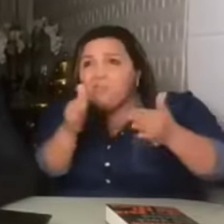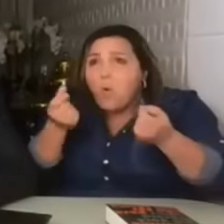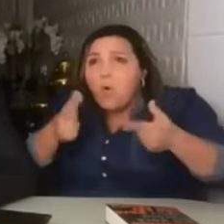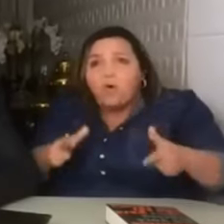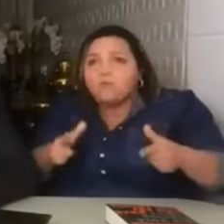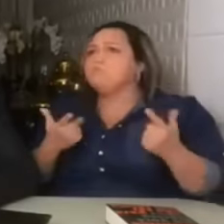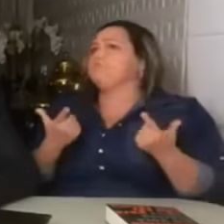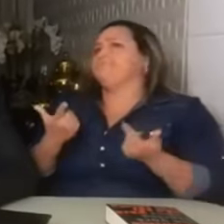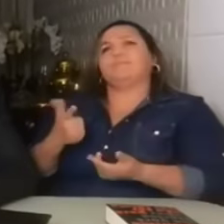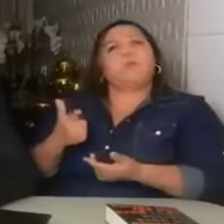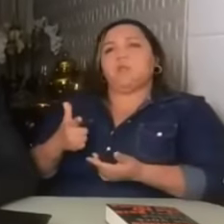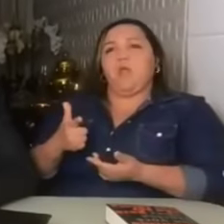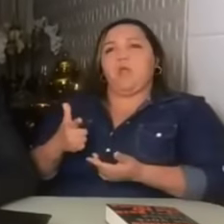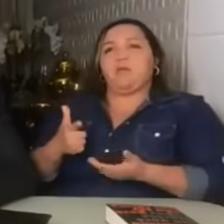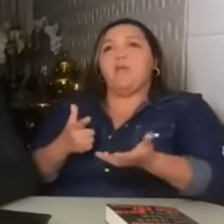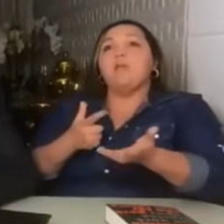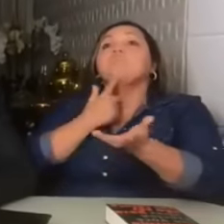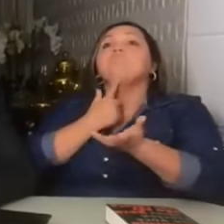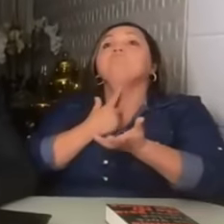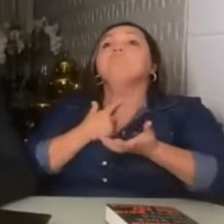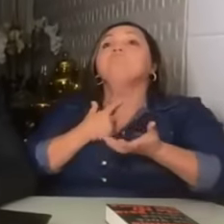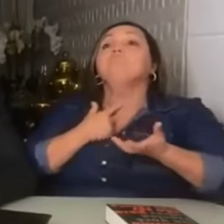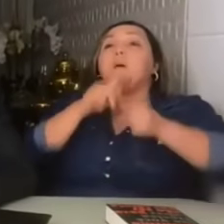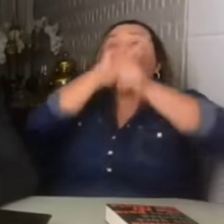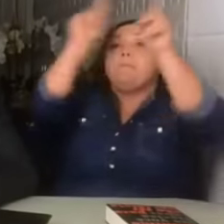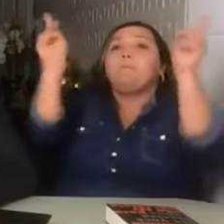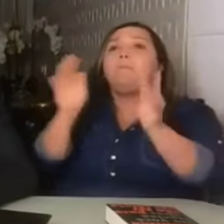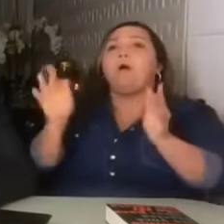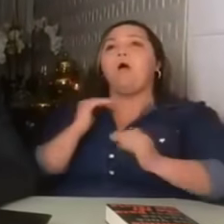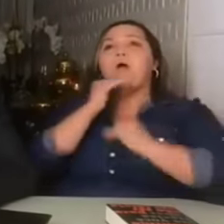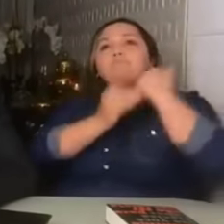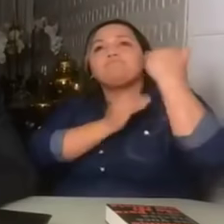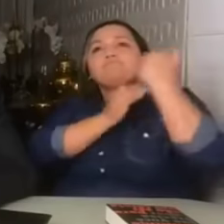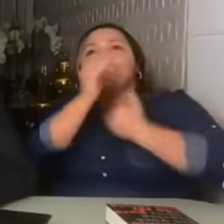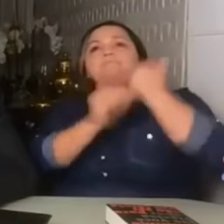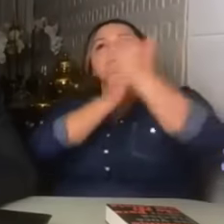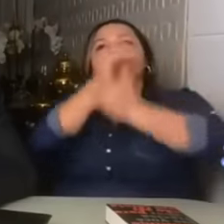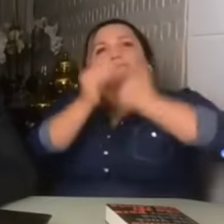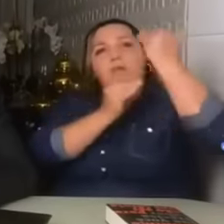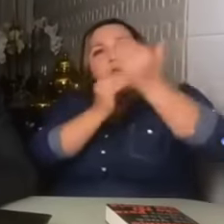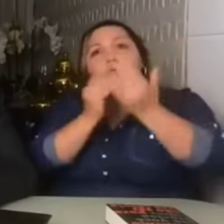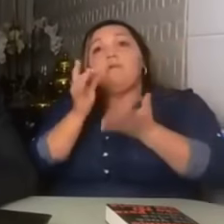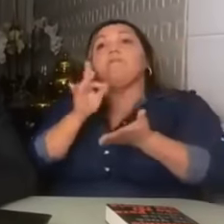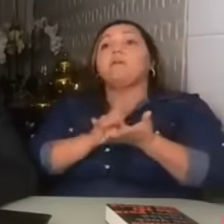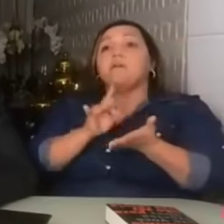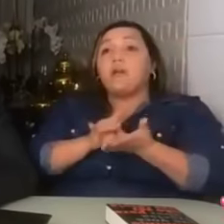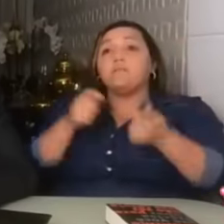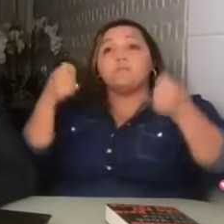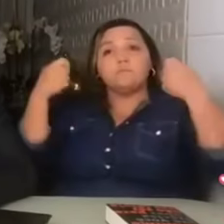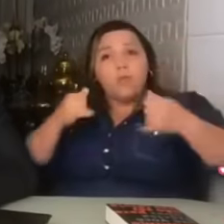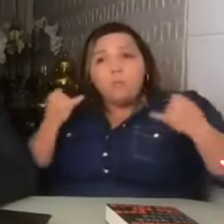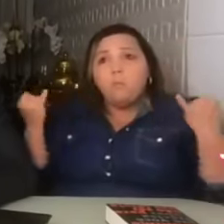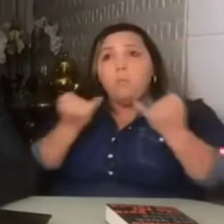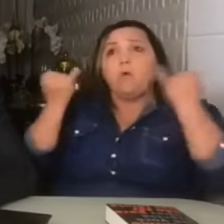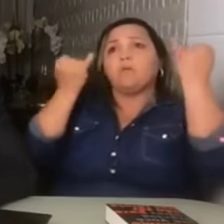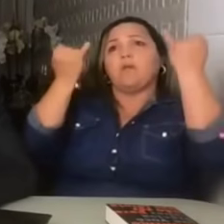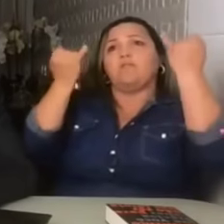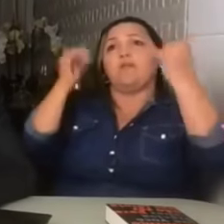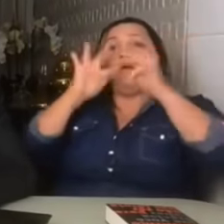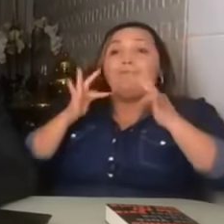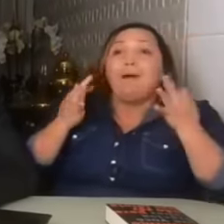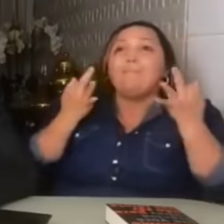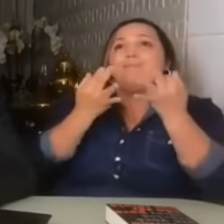quisermos realmente, a paz e a prosperidade. A verdade tem que começar a valer dentro dos ares.